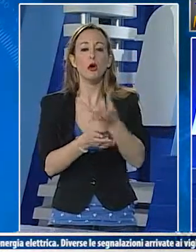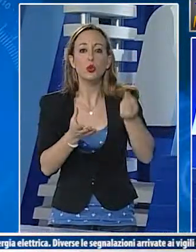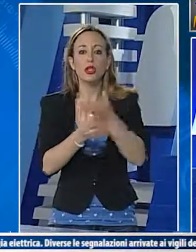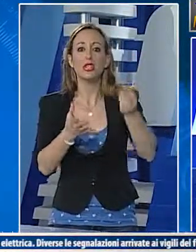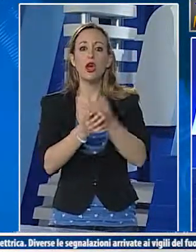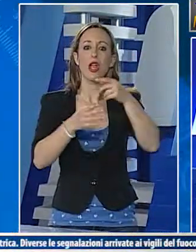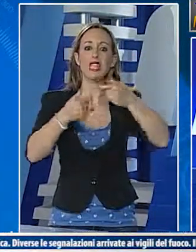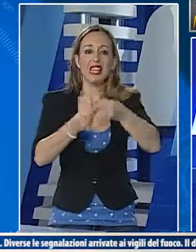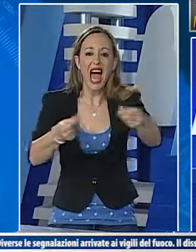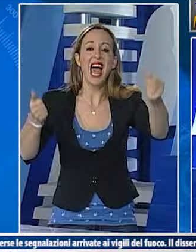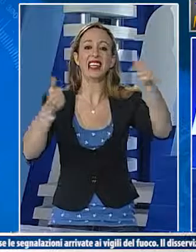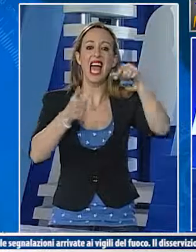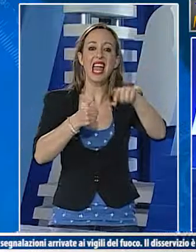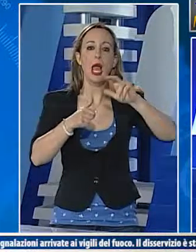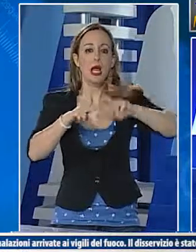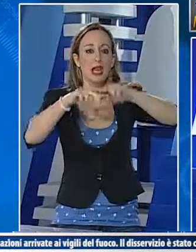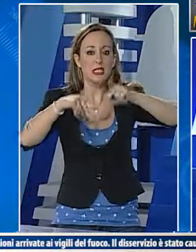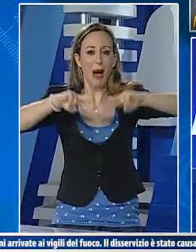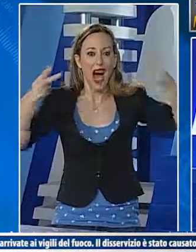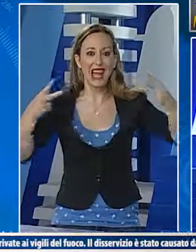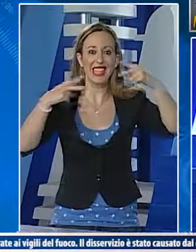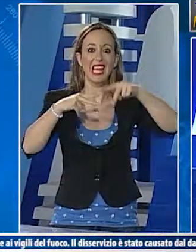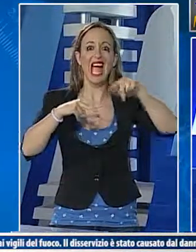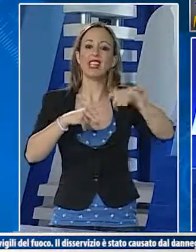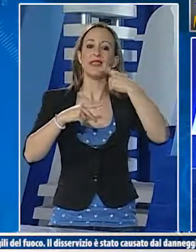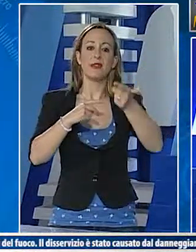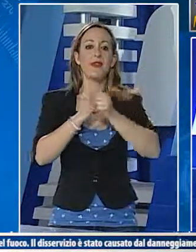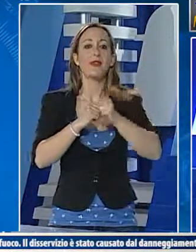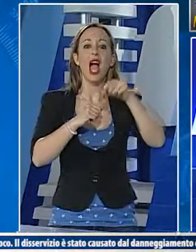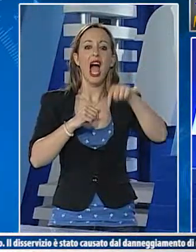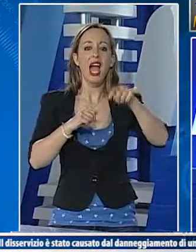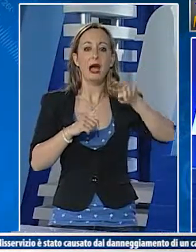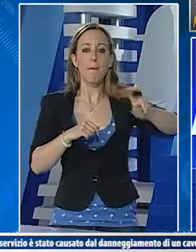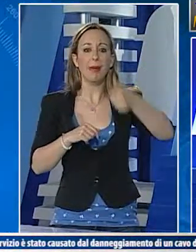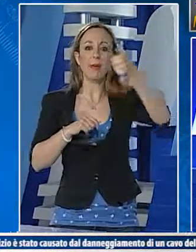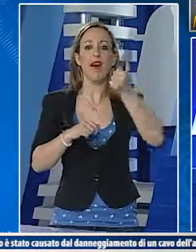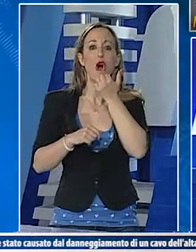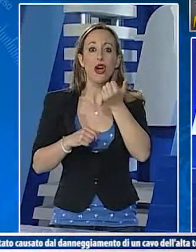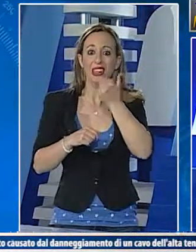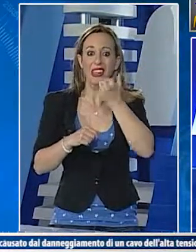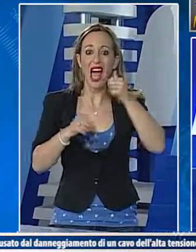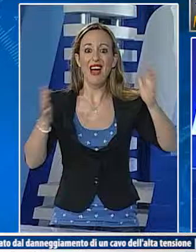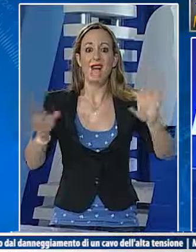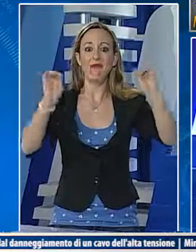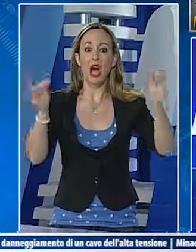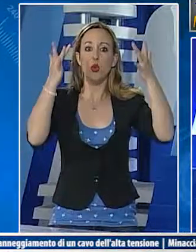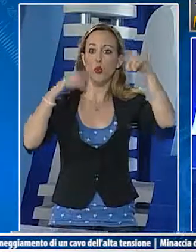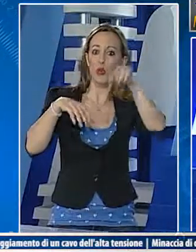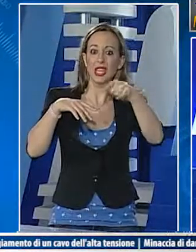tipici del territorio, come le immancabili, nespoli e gli spaghetti. E per la prima volta questo evento enogastronomico sarà legato